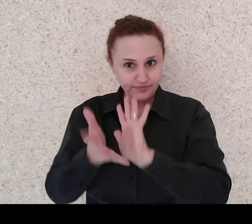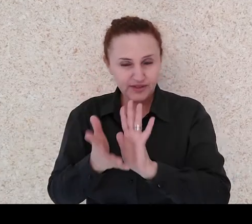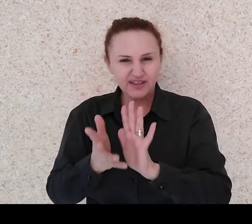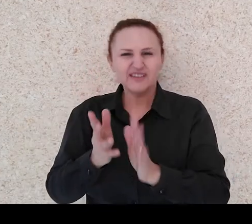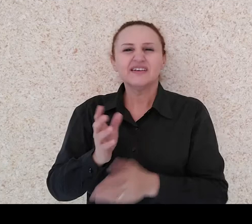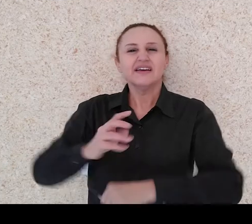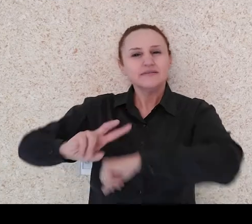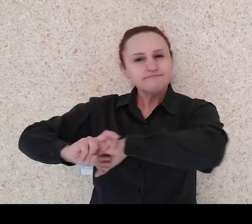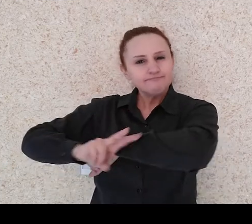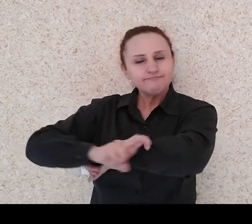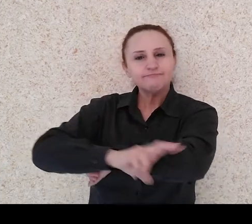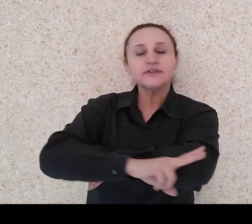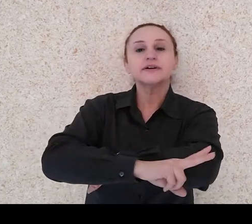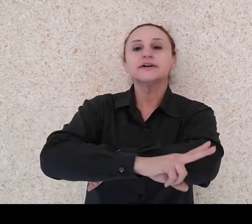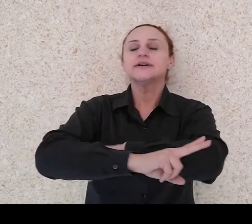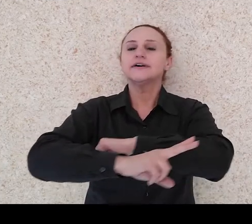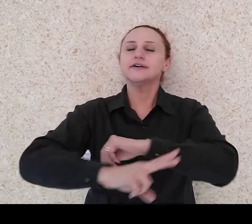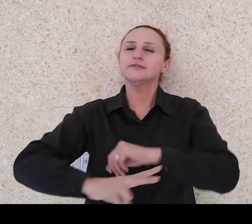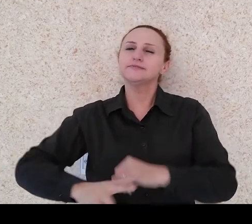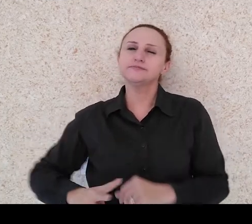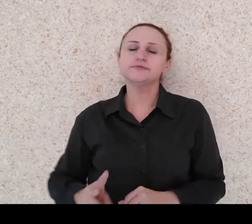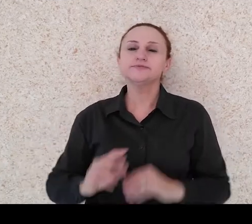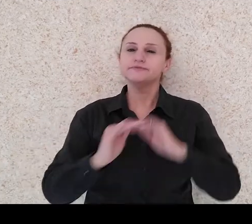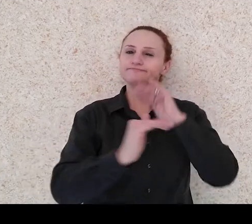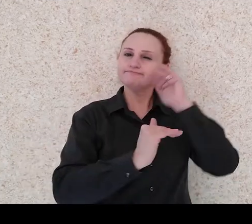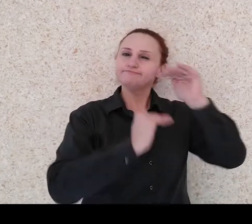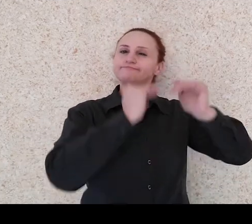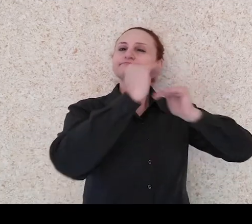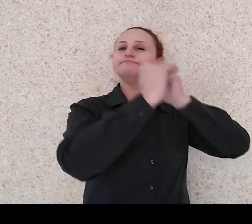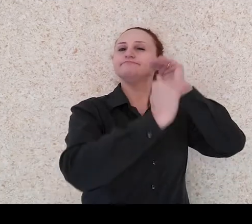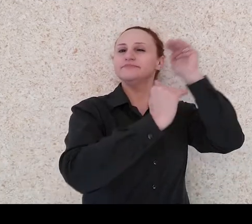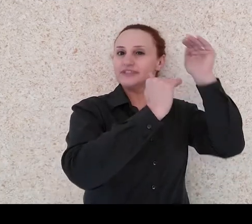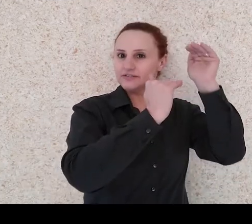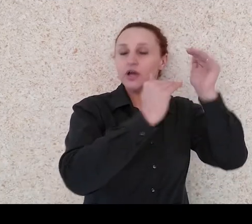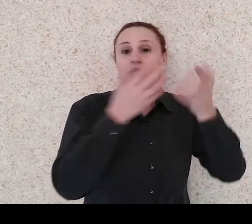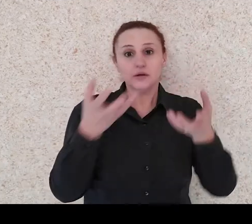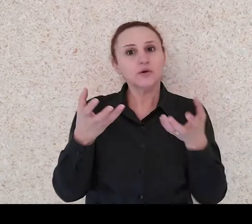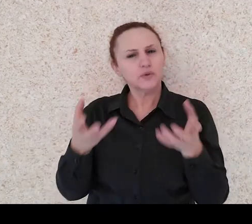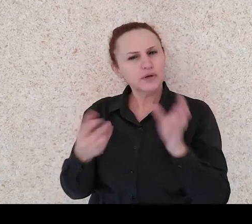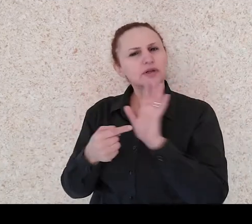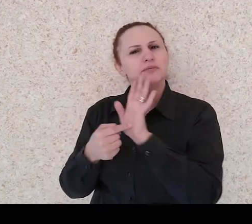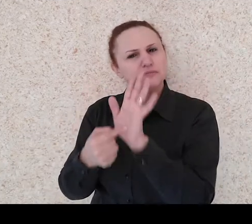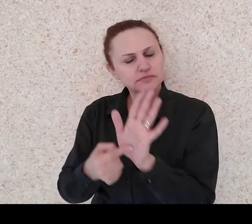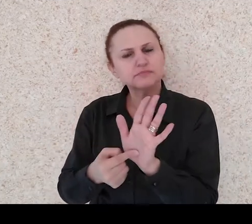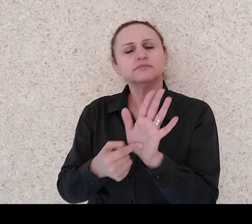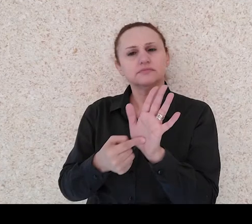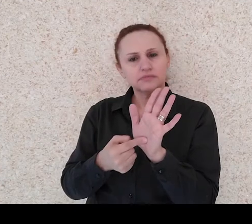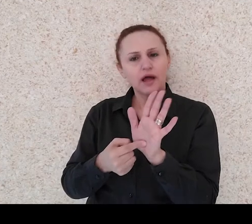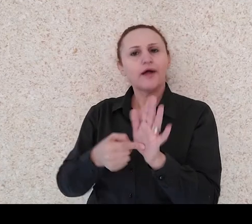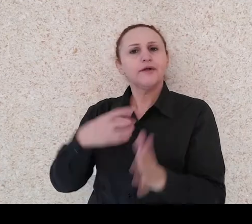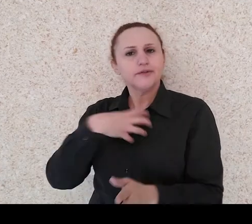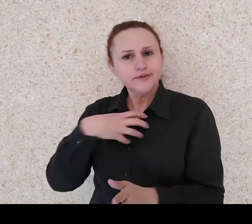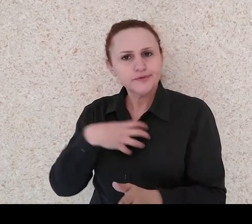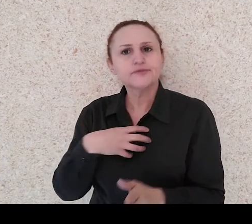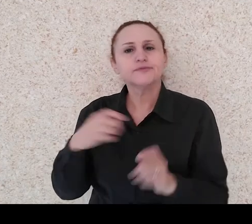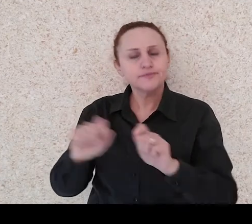Houveram várias pesquisas, então eu tento apresentá-las de maneira sucinta no e-book. O e-book também é bastante interessante, porque